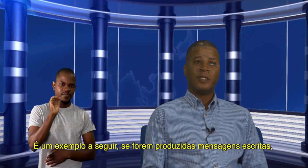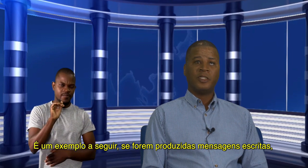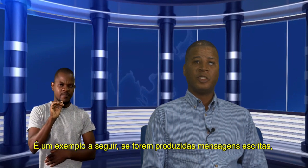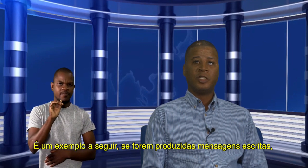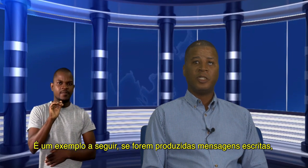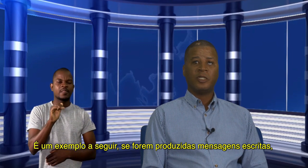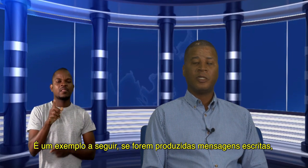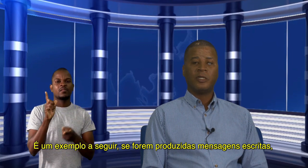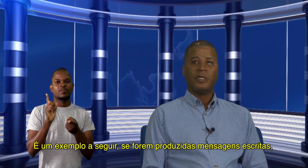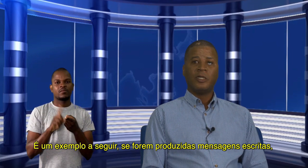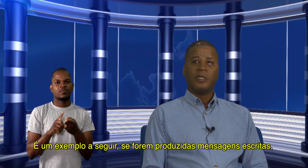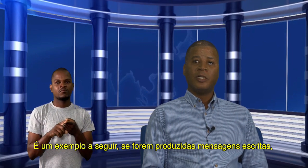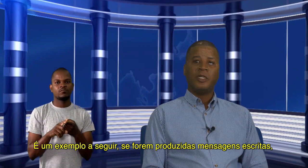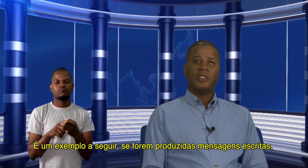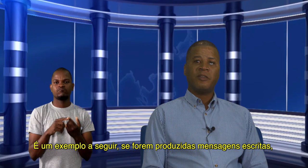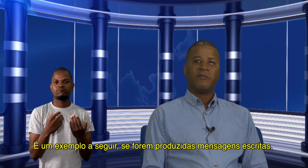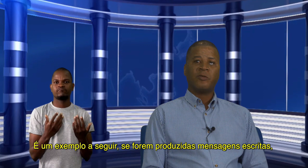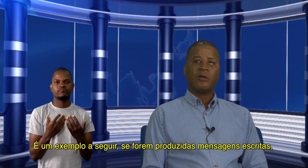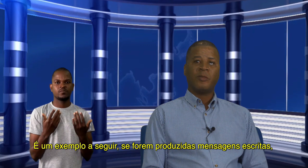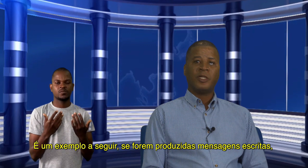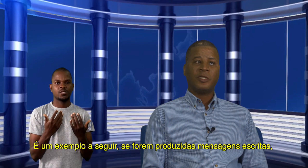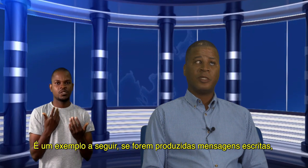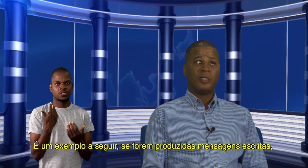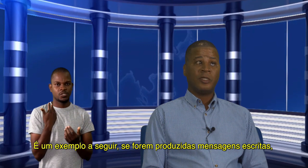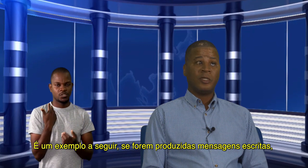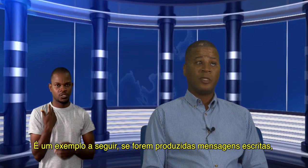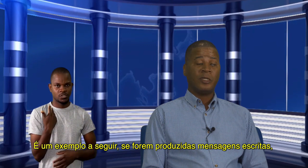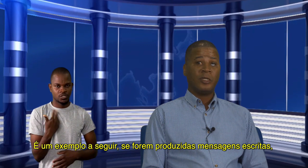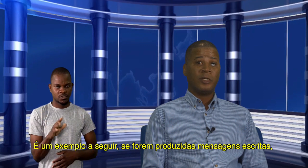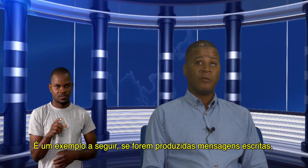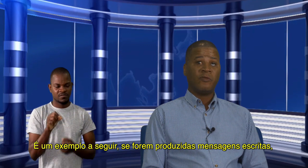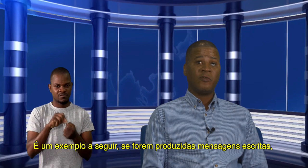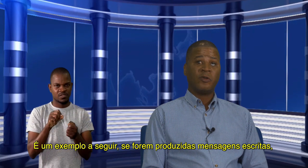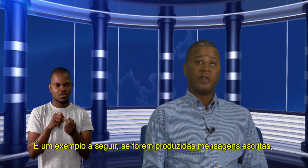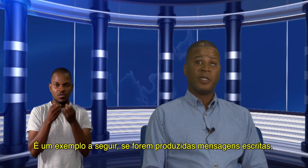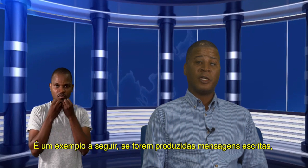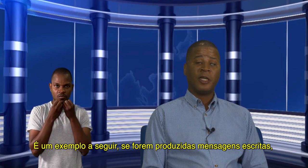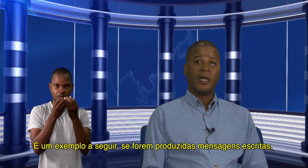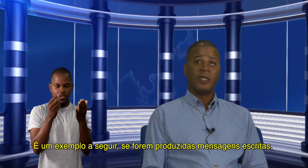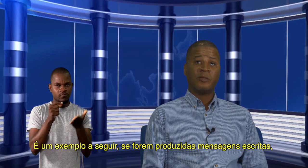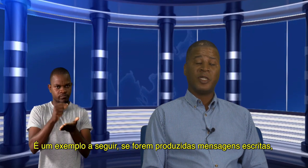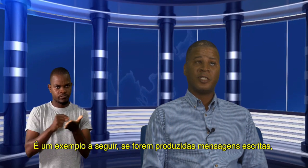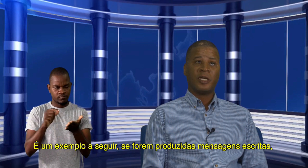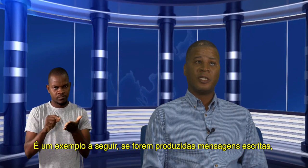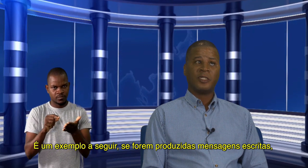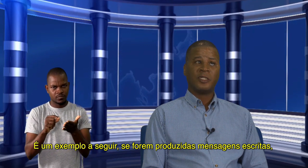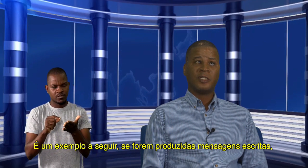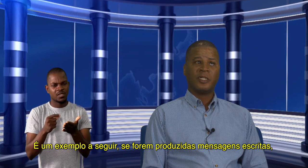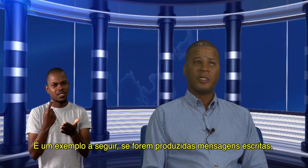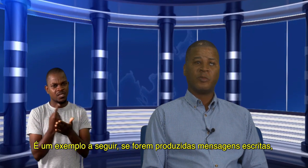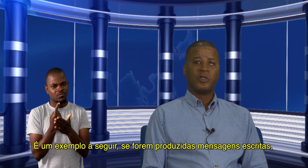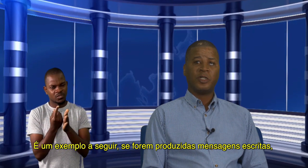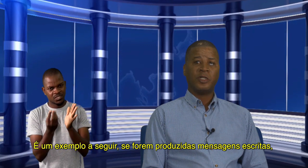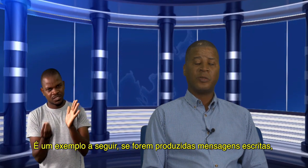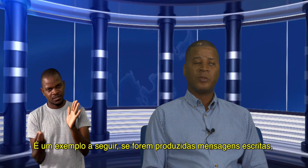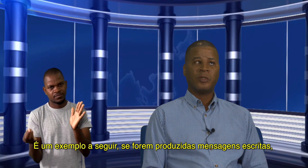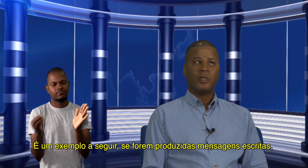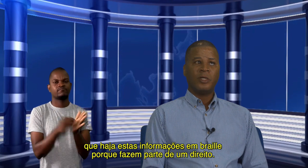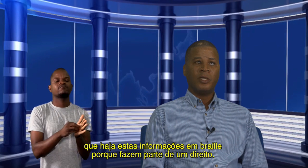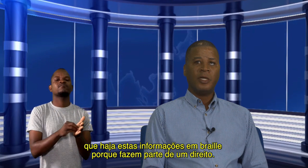insistir e se eventualmente forem criadas mensagens etc. por escrito que